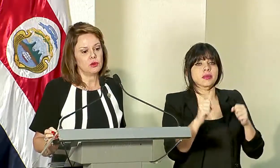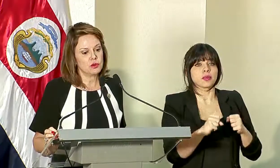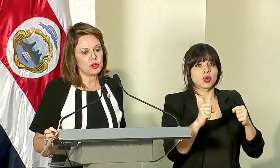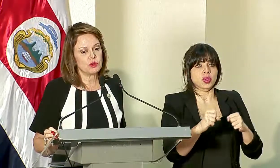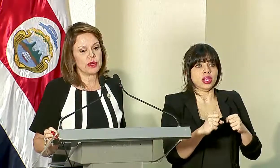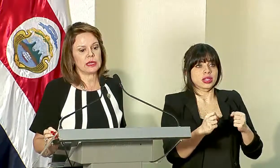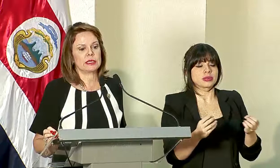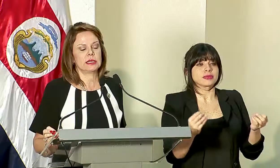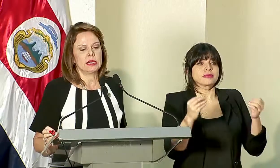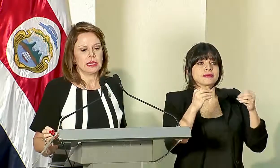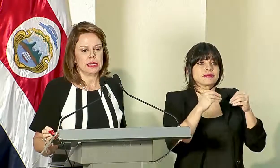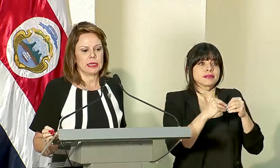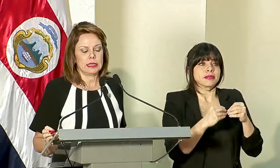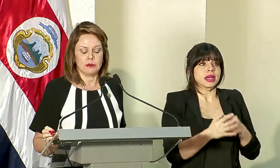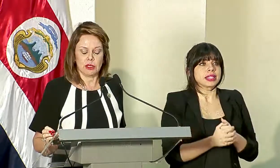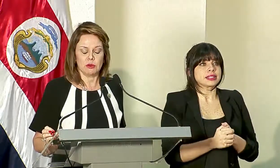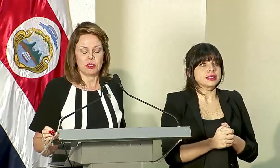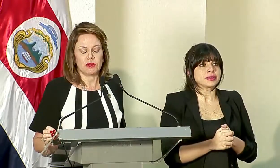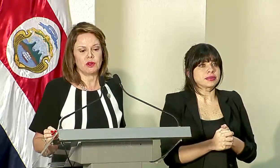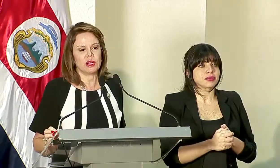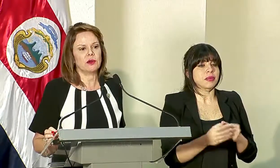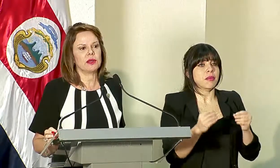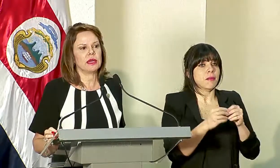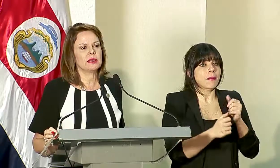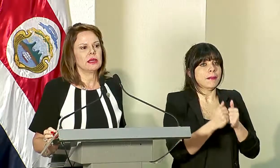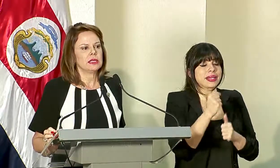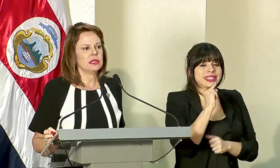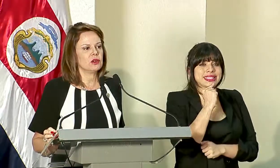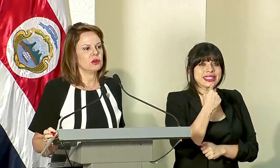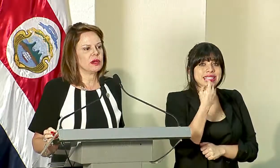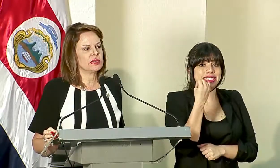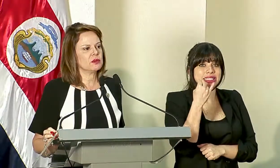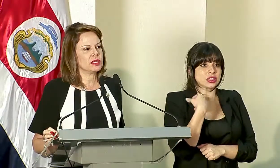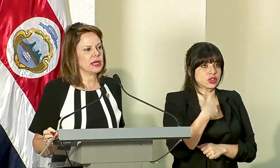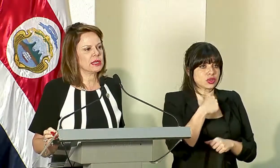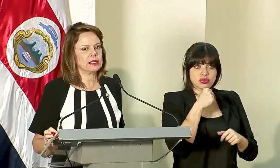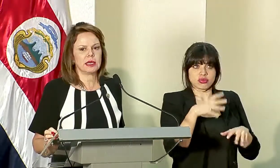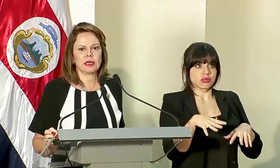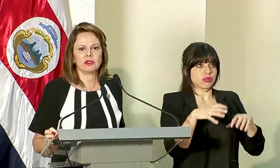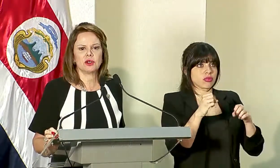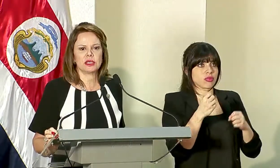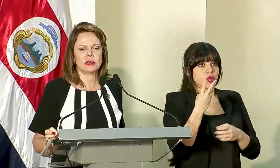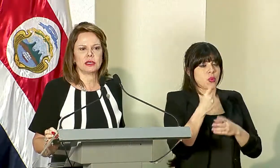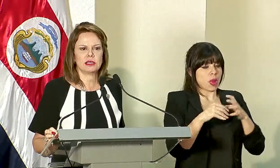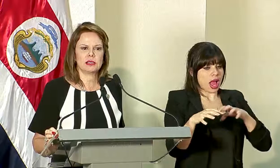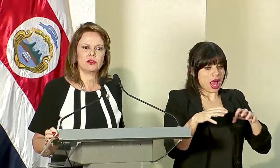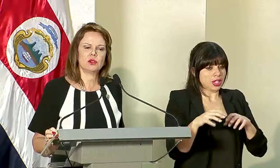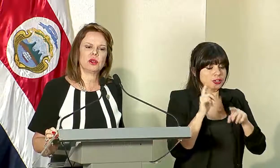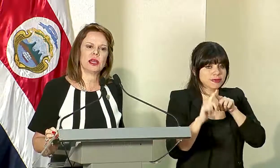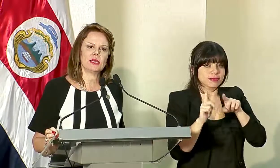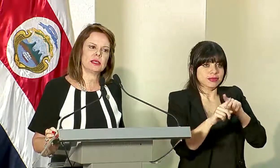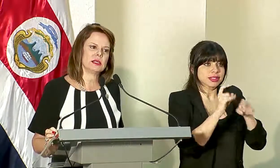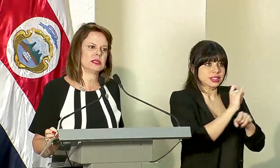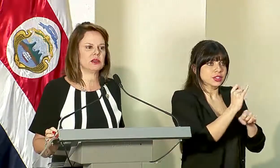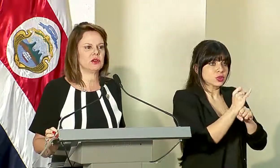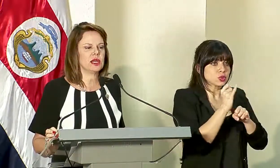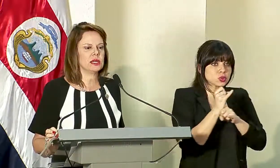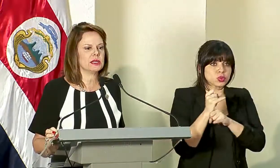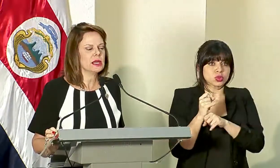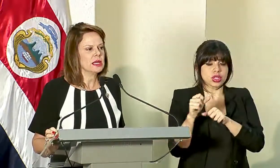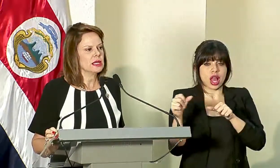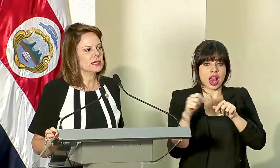ser mucho más, de mucha mayor gravedad si no tomásemos la cantidad de acciones interinstitucionales,